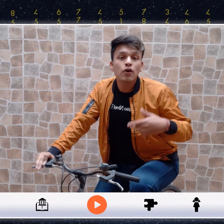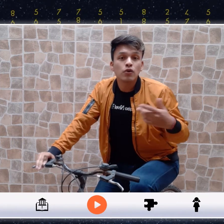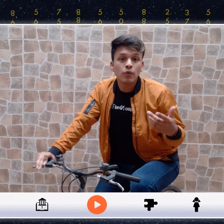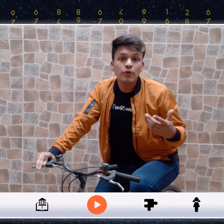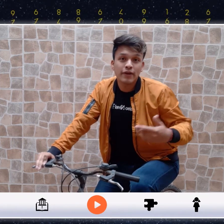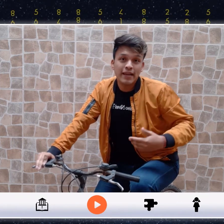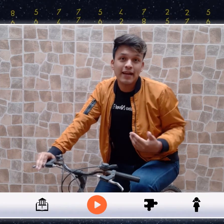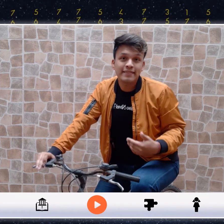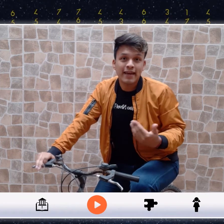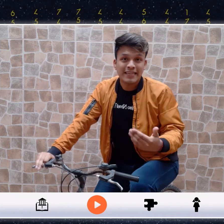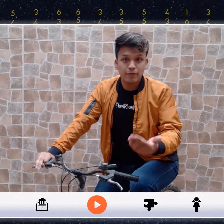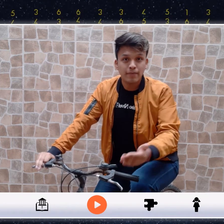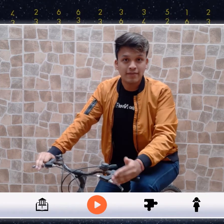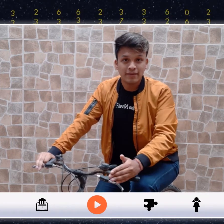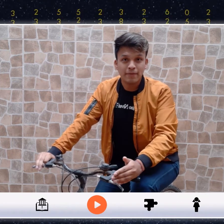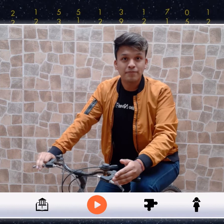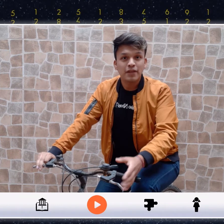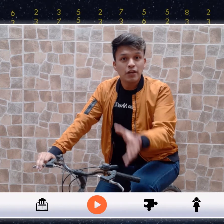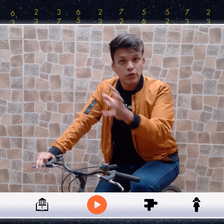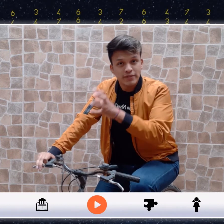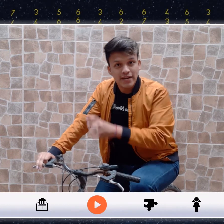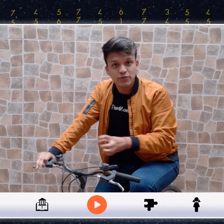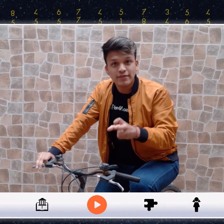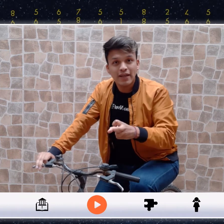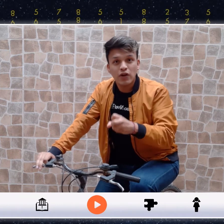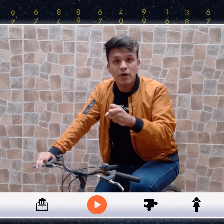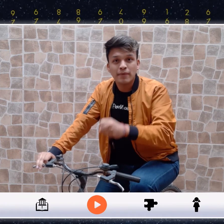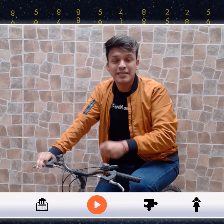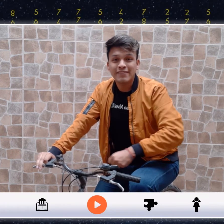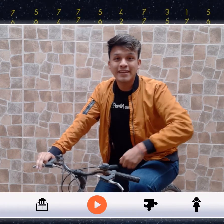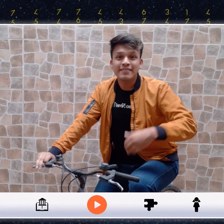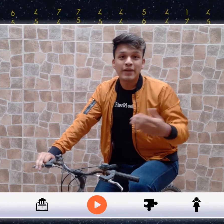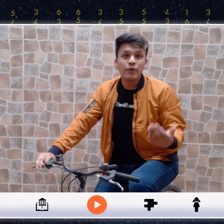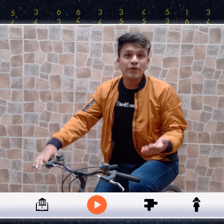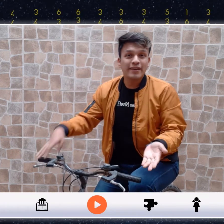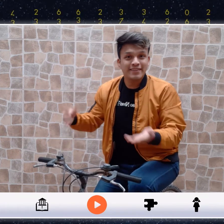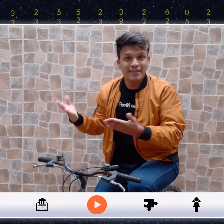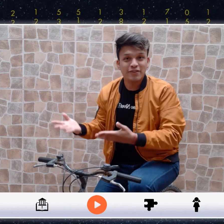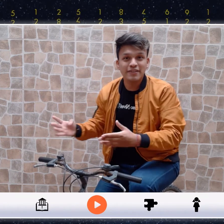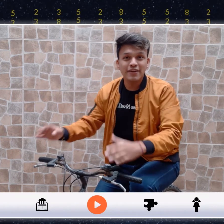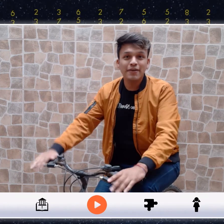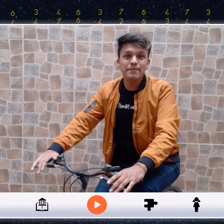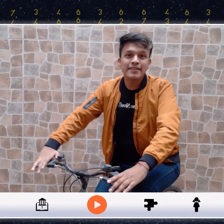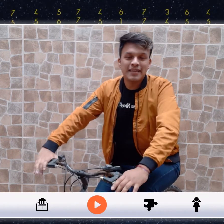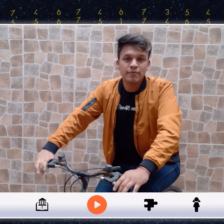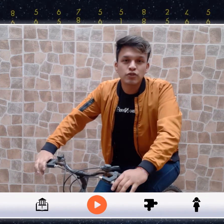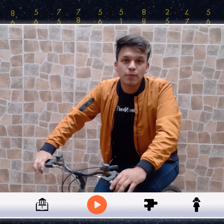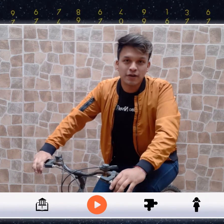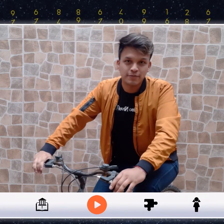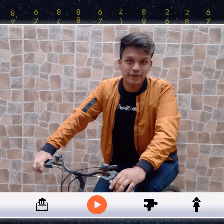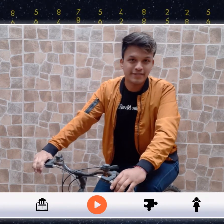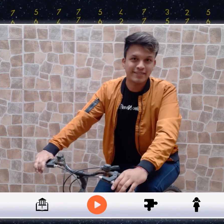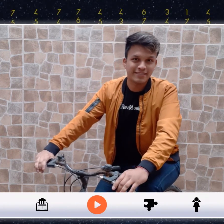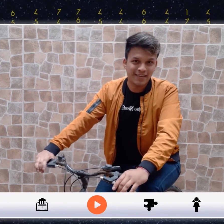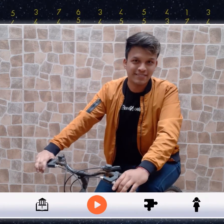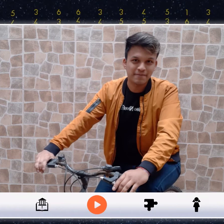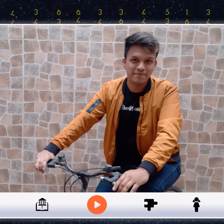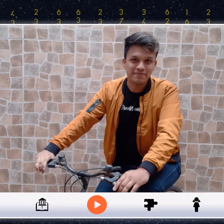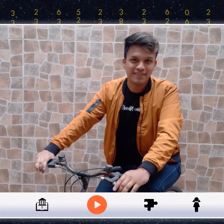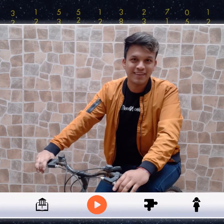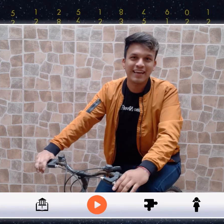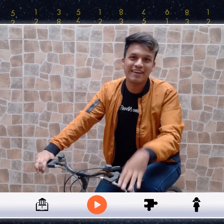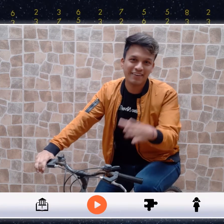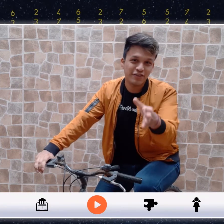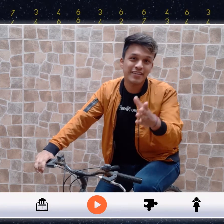multiplicar con 1 que es la cantidad el tiempo invertido Todo este resultado lo vamos a dividir entre 1 que es el dato anterior y tenemos como respuesta 6